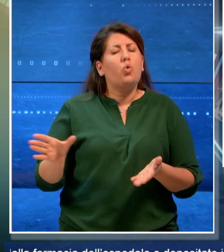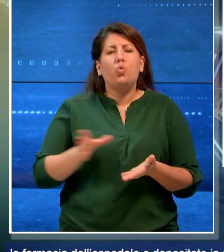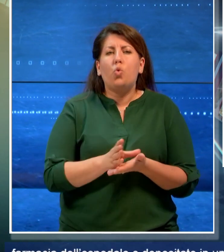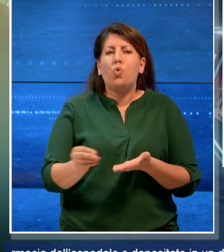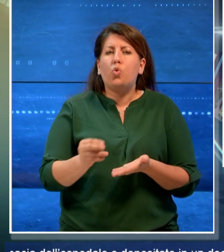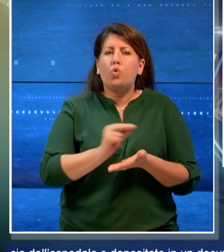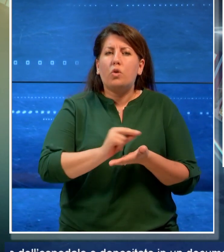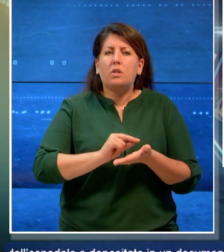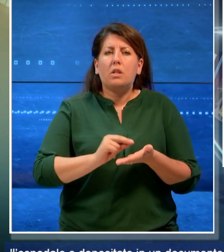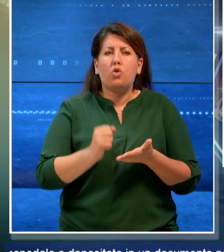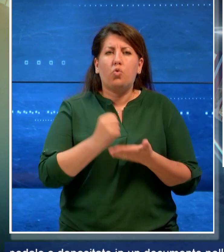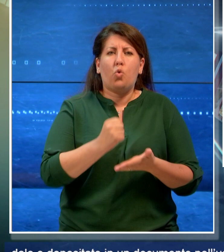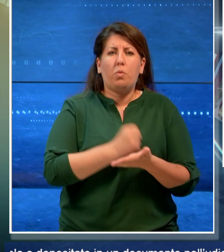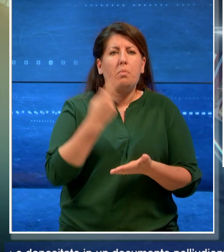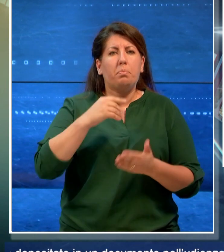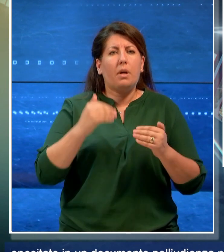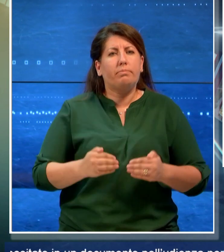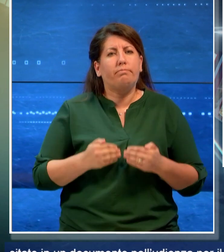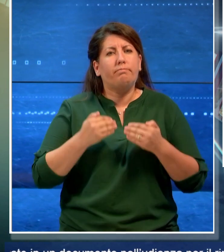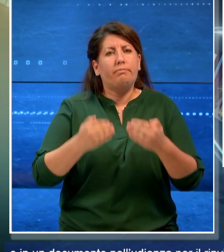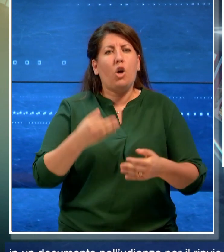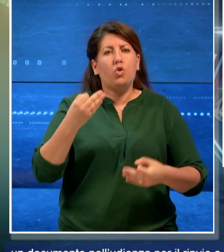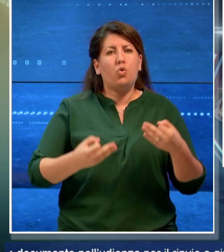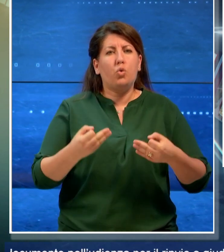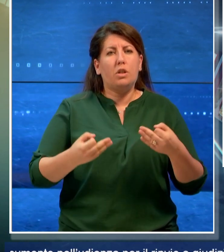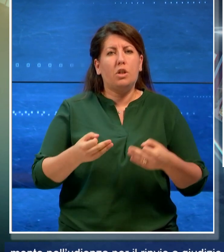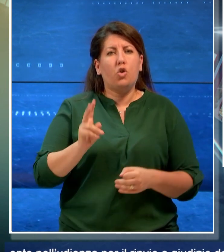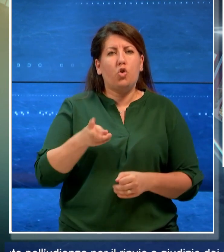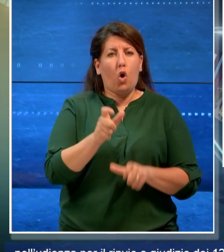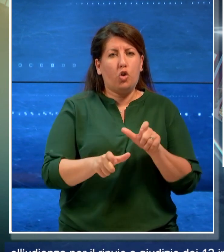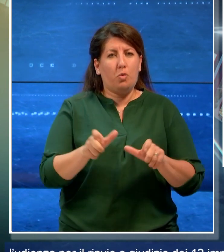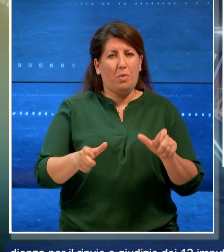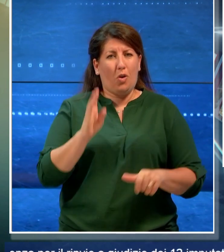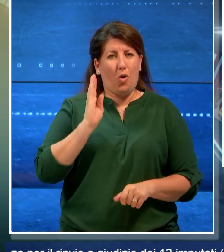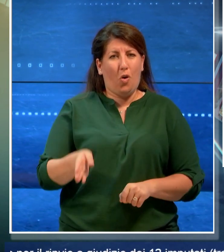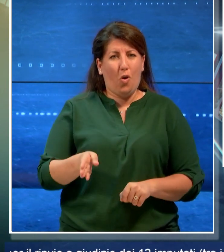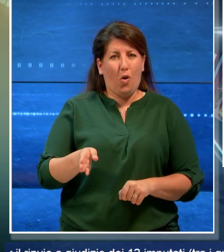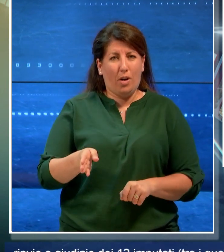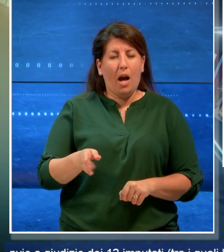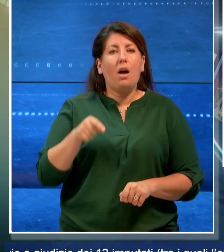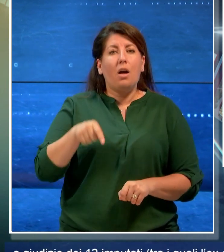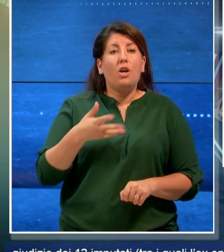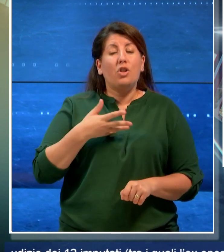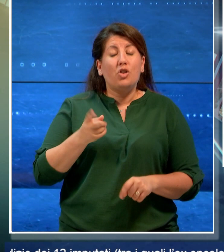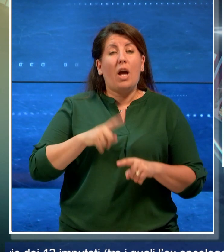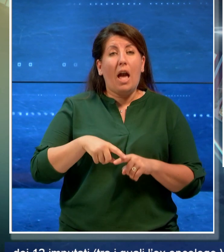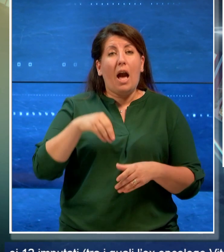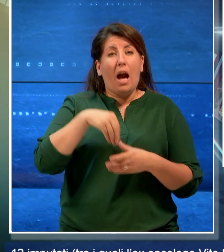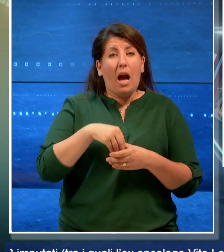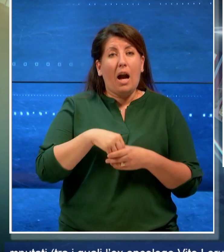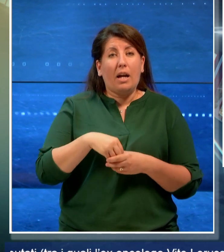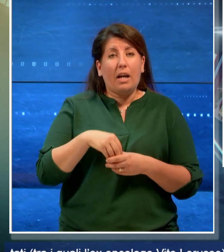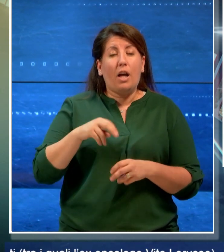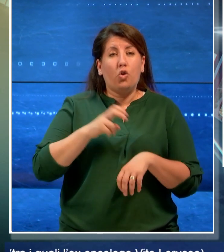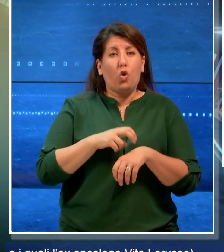nell'udienza per il rinvio a giudizio dei 12 imputati tra i quali l'ex oncologo Vito